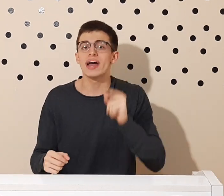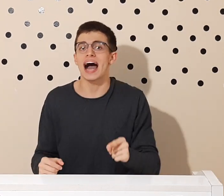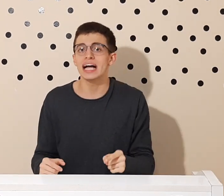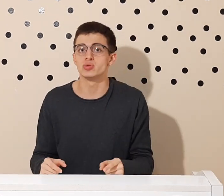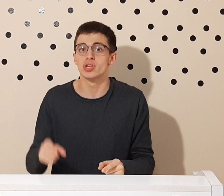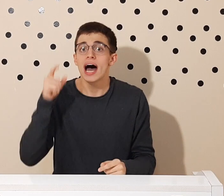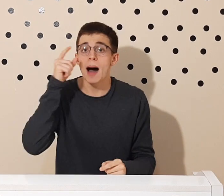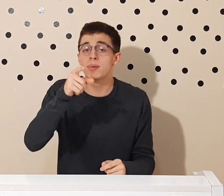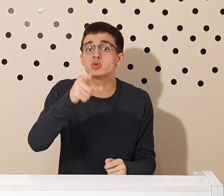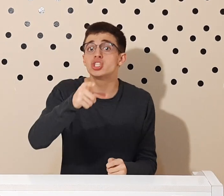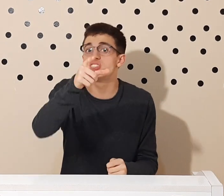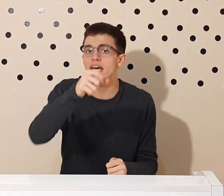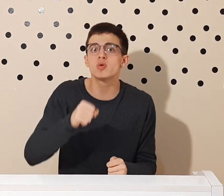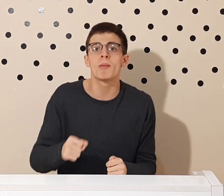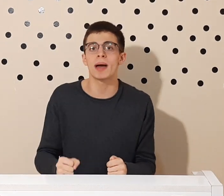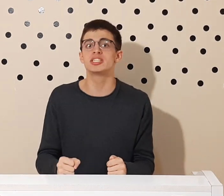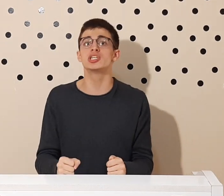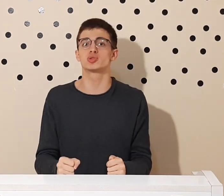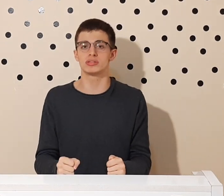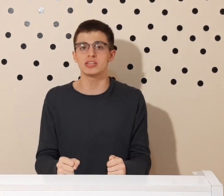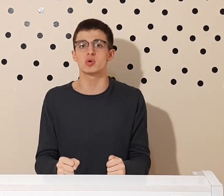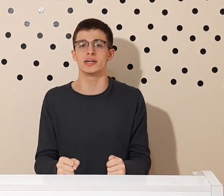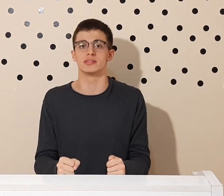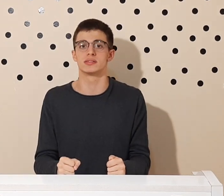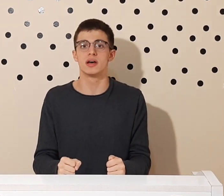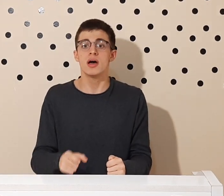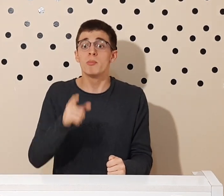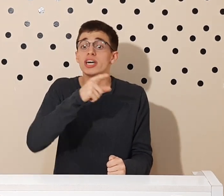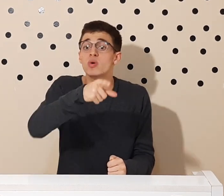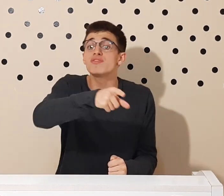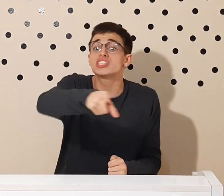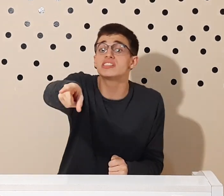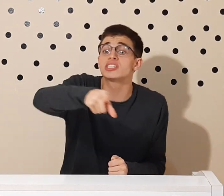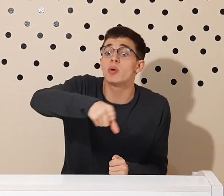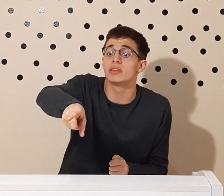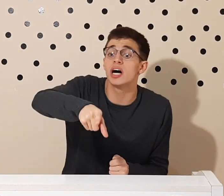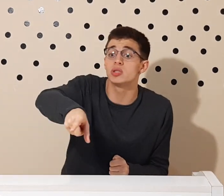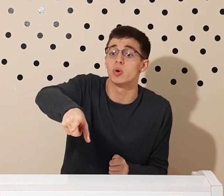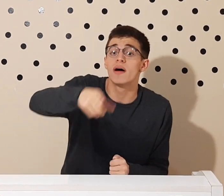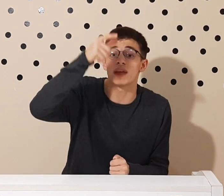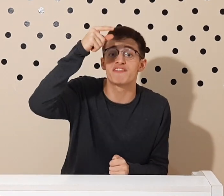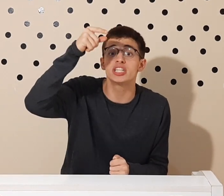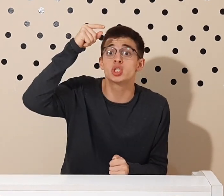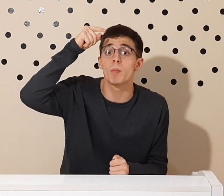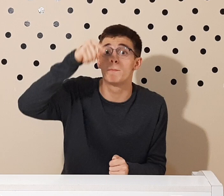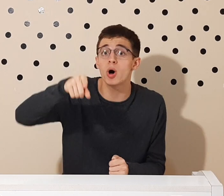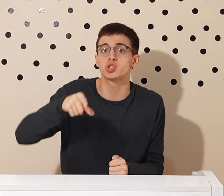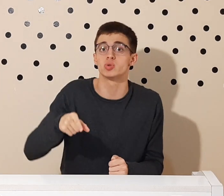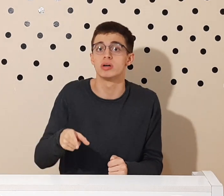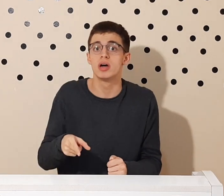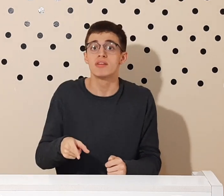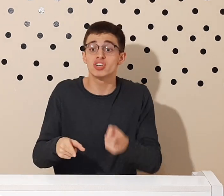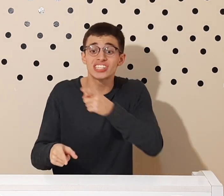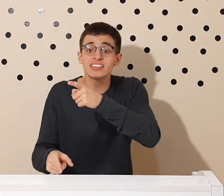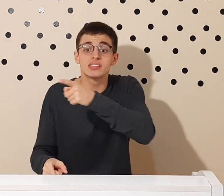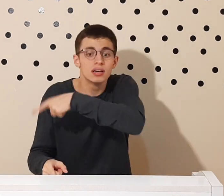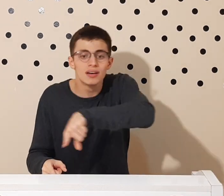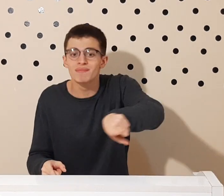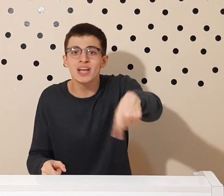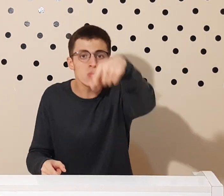errados a ponto de dizer que o homem é a medida de todas as coisas. Porque quando vocês estão andando na frente de um poço, vocês não